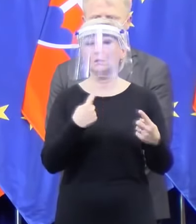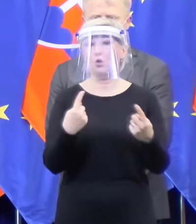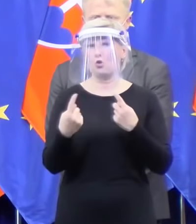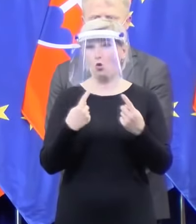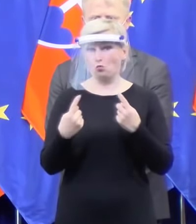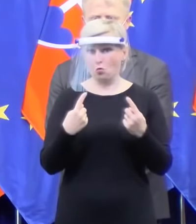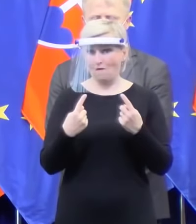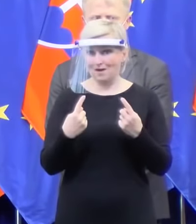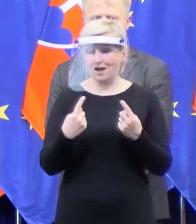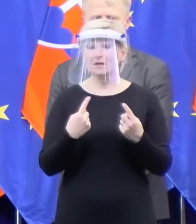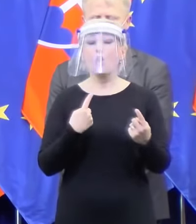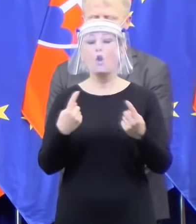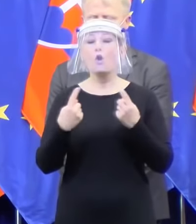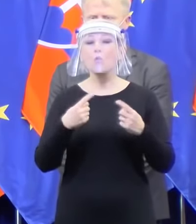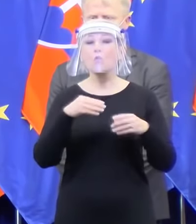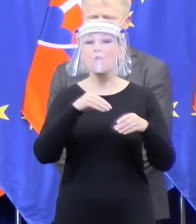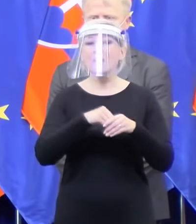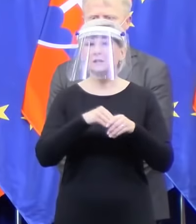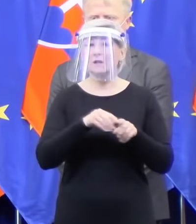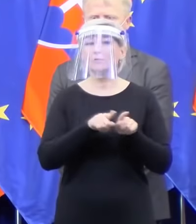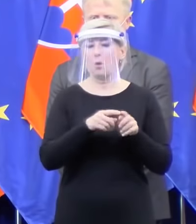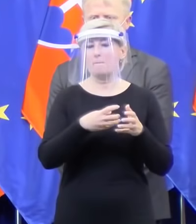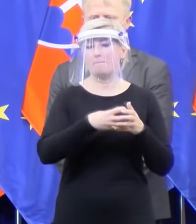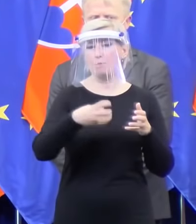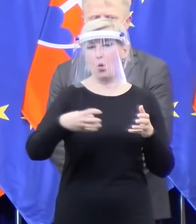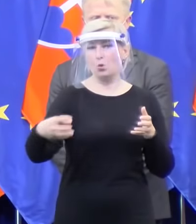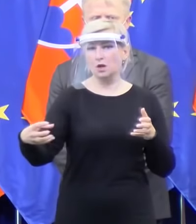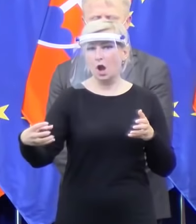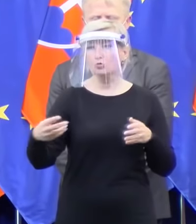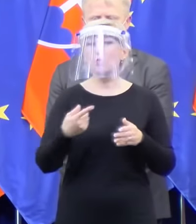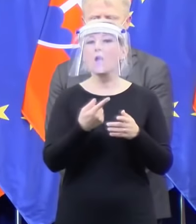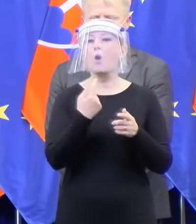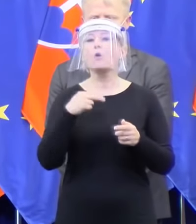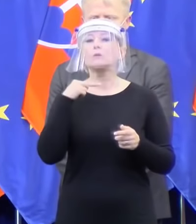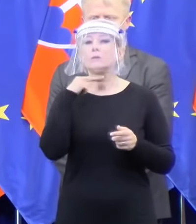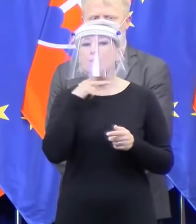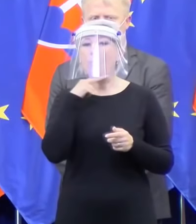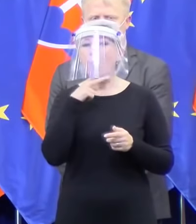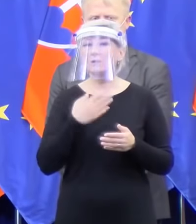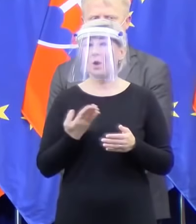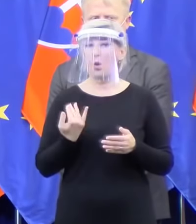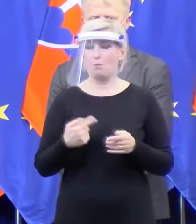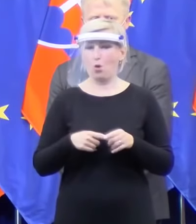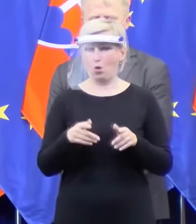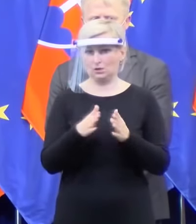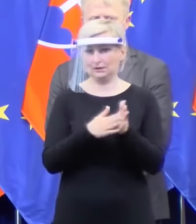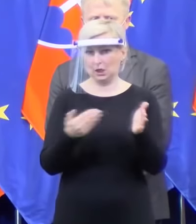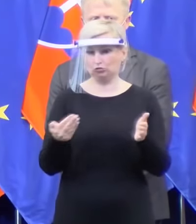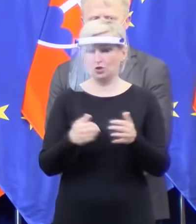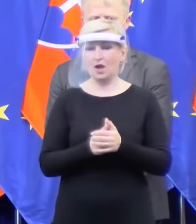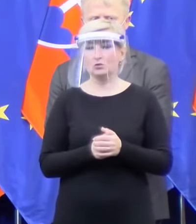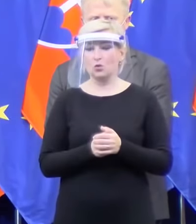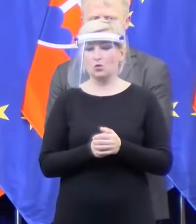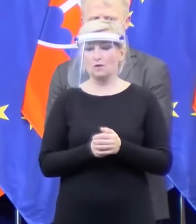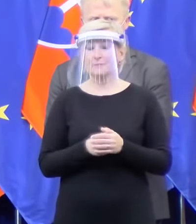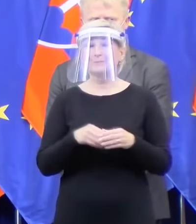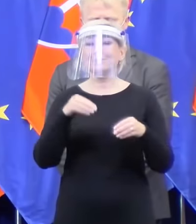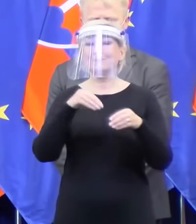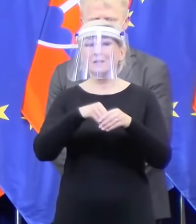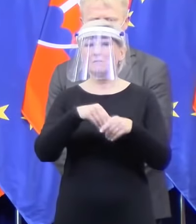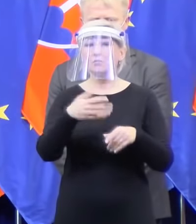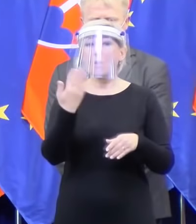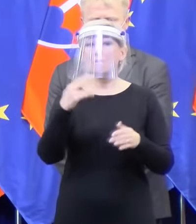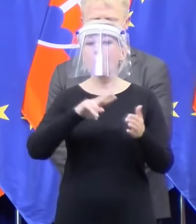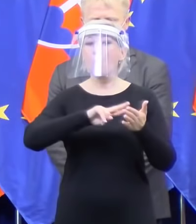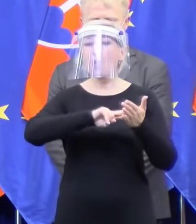mnou iniciovaného stretnutia z pondelku, kde v pondeloch sme si zadali úlohy, akým spôsobom vieme